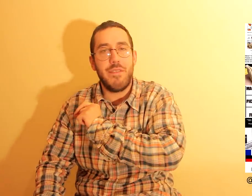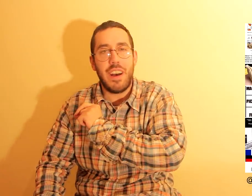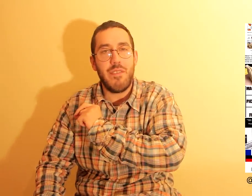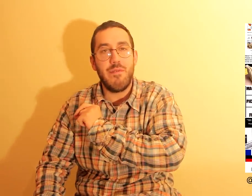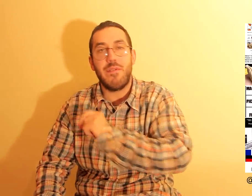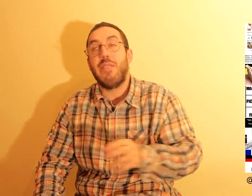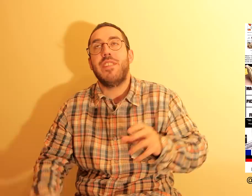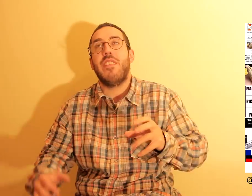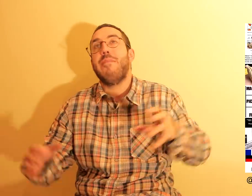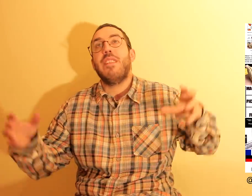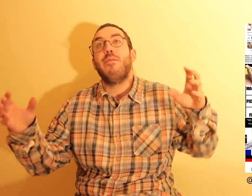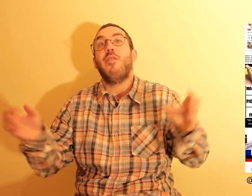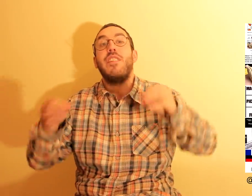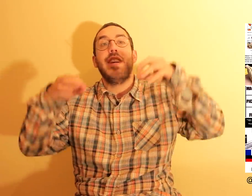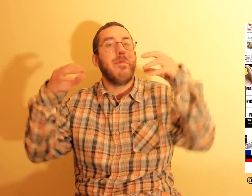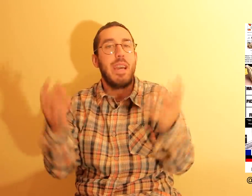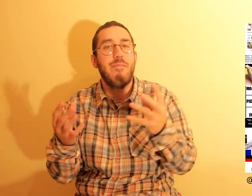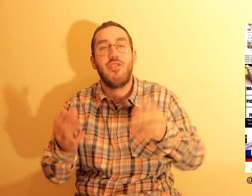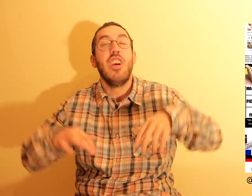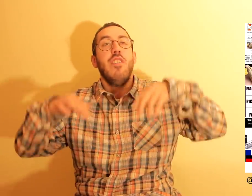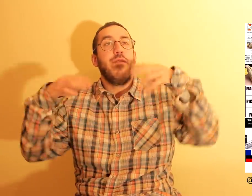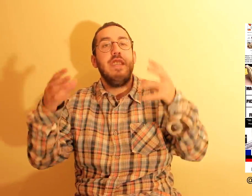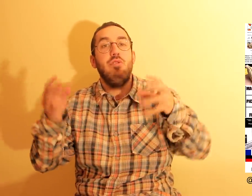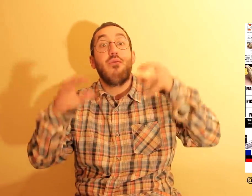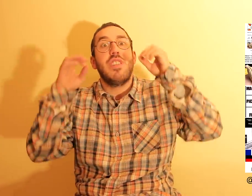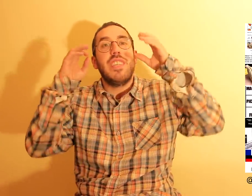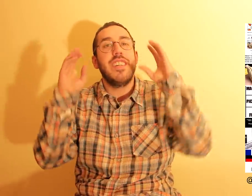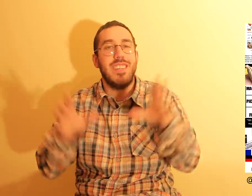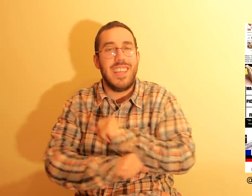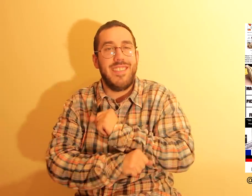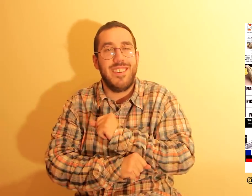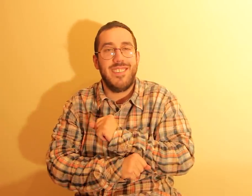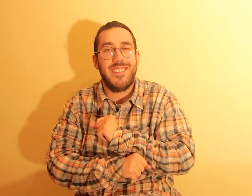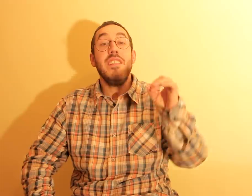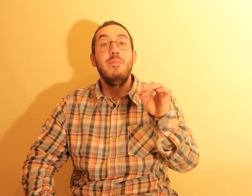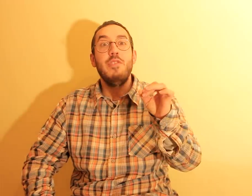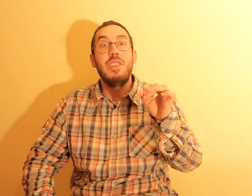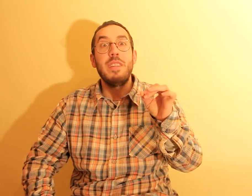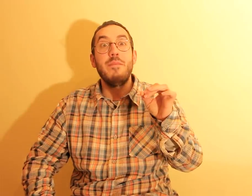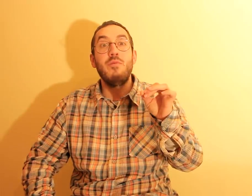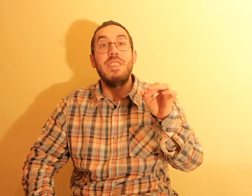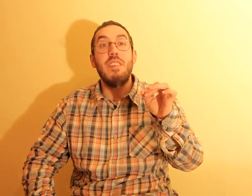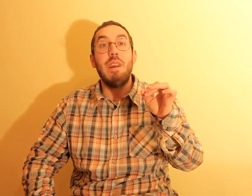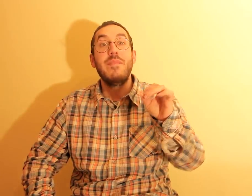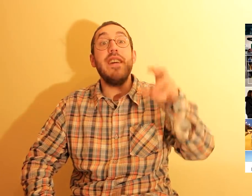Caval, que é um Instagram em que podem ver memes, vídeos, coisas engraçadas. Depois, também temos o Instagram da